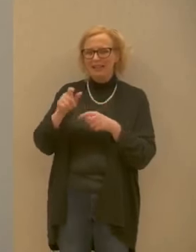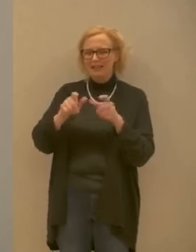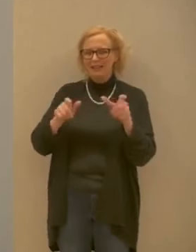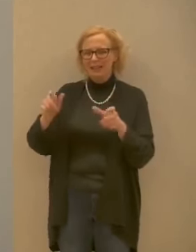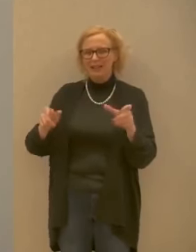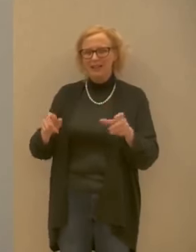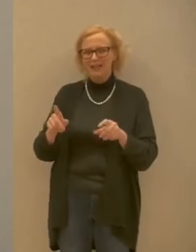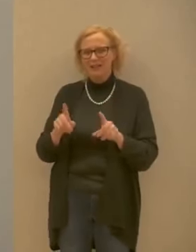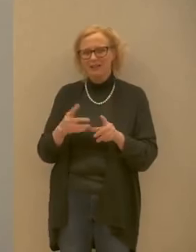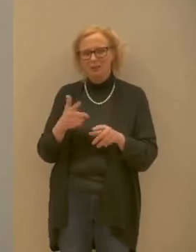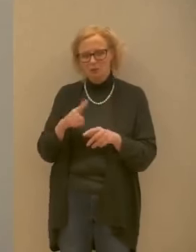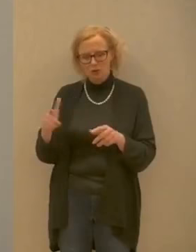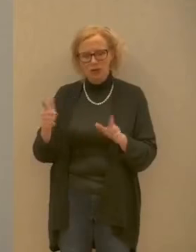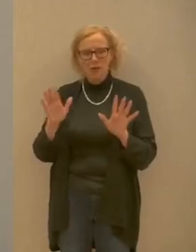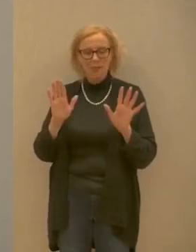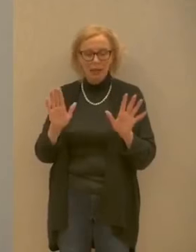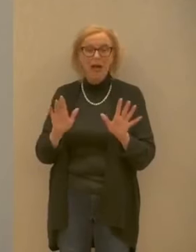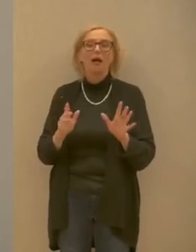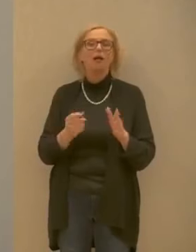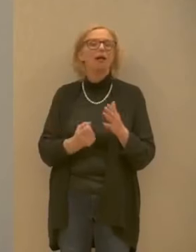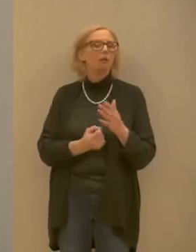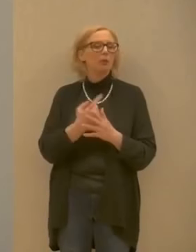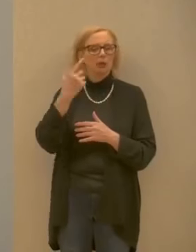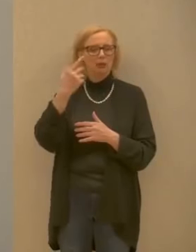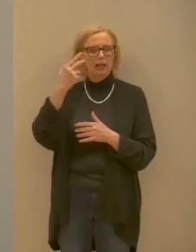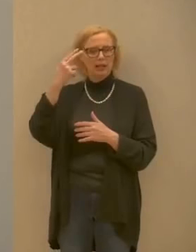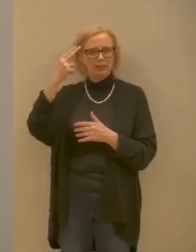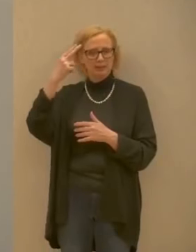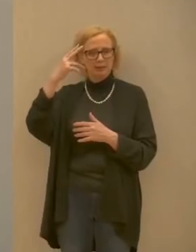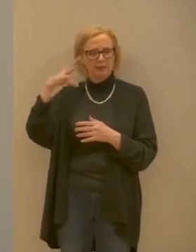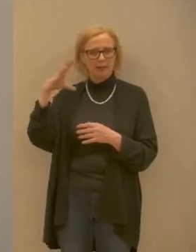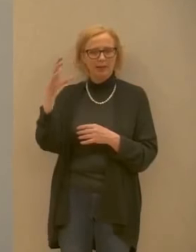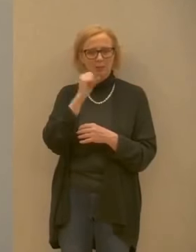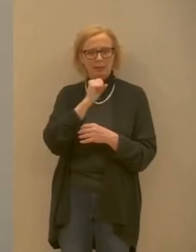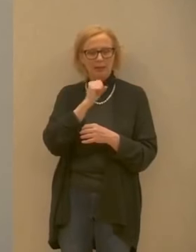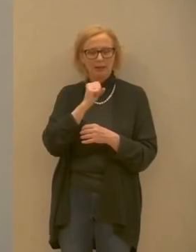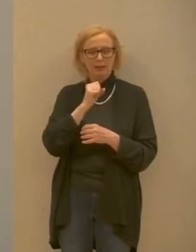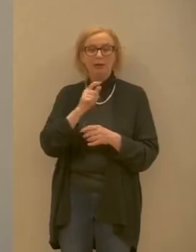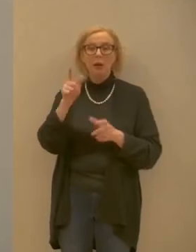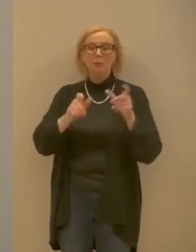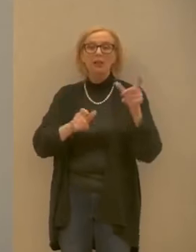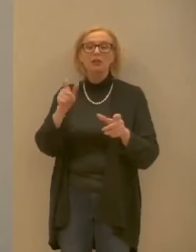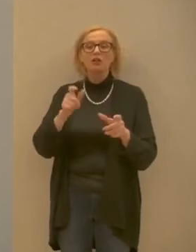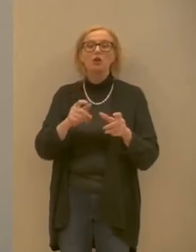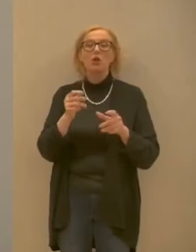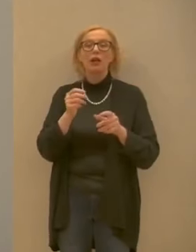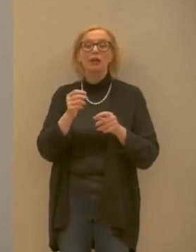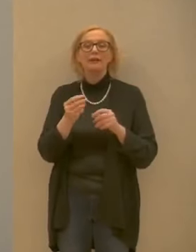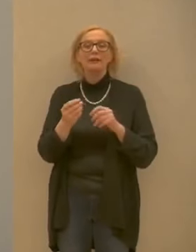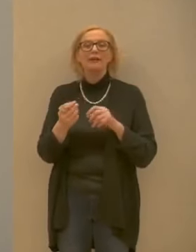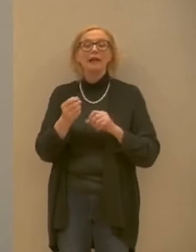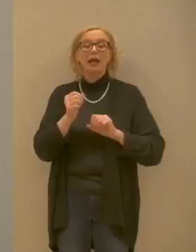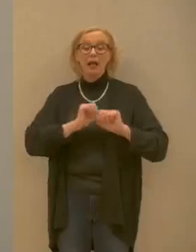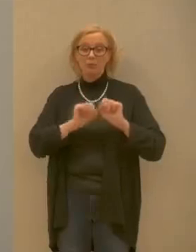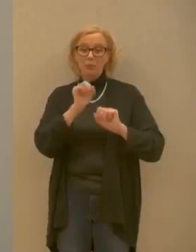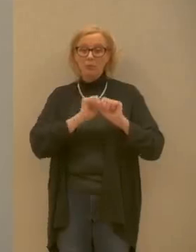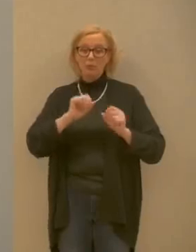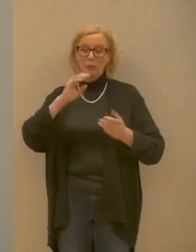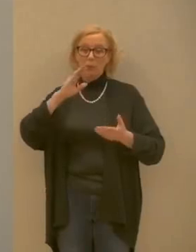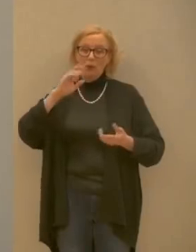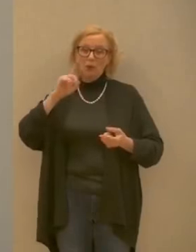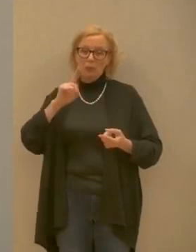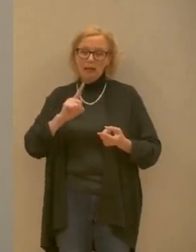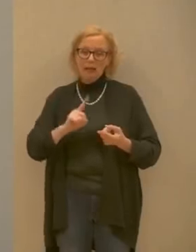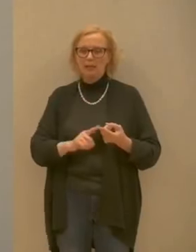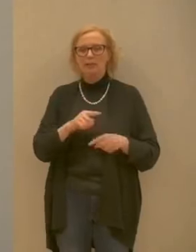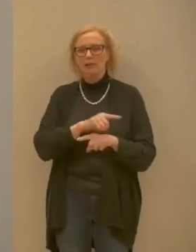messaggio importante è che sicuramente le persone immunodepresse o che hanno delle patologie sono molto